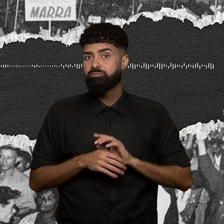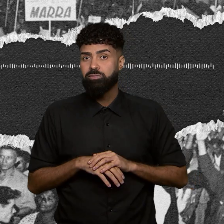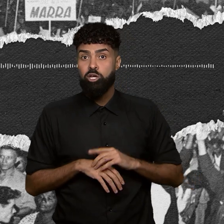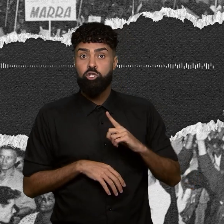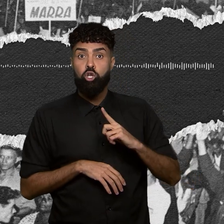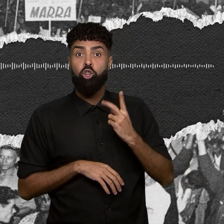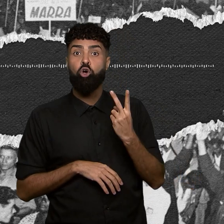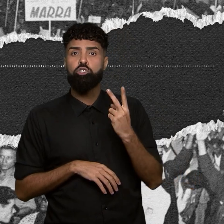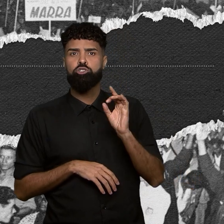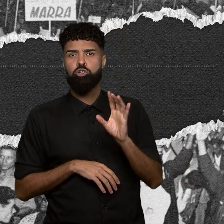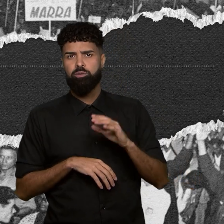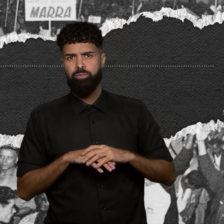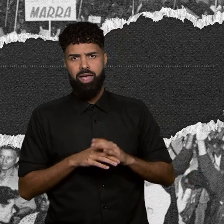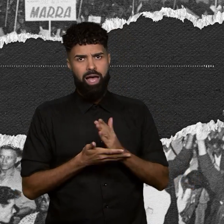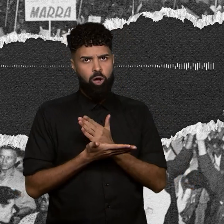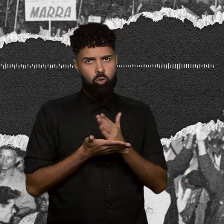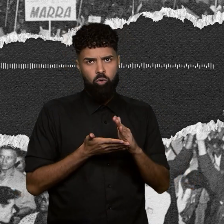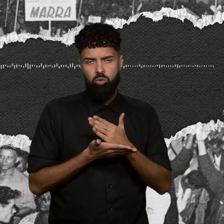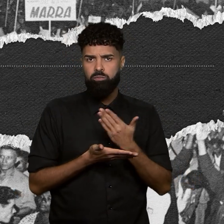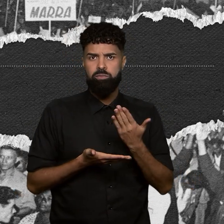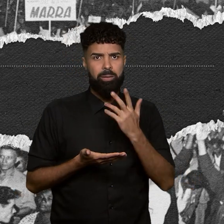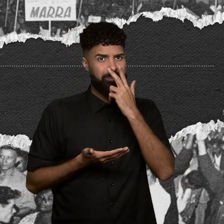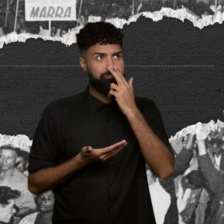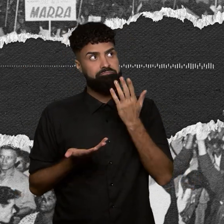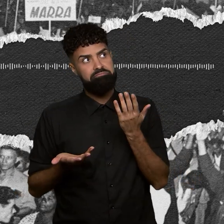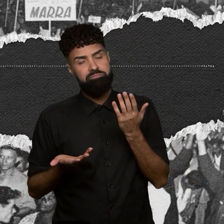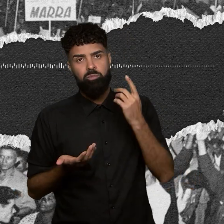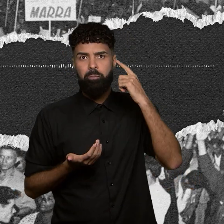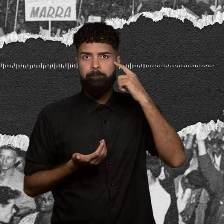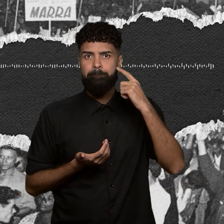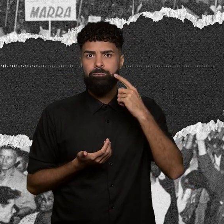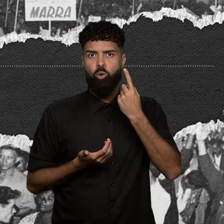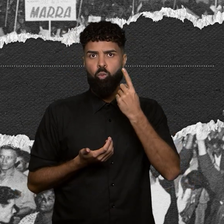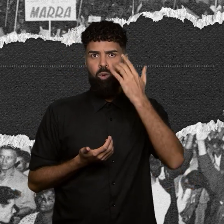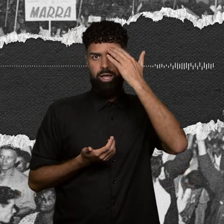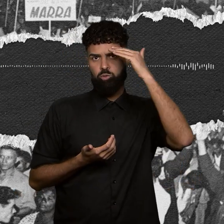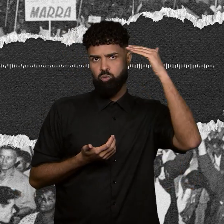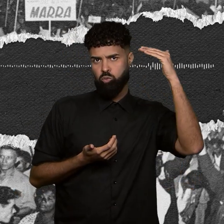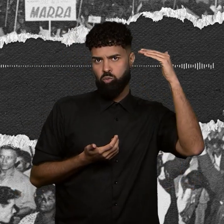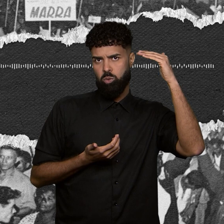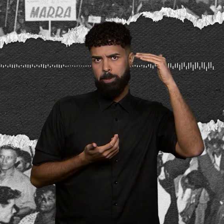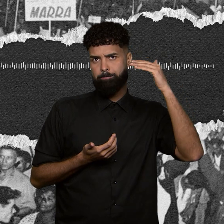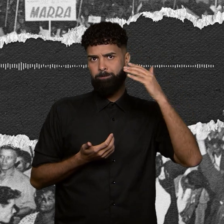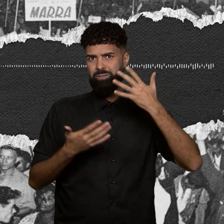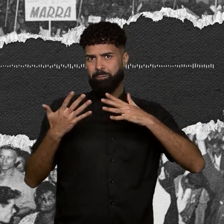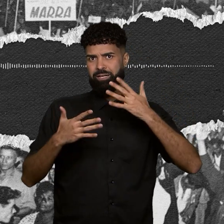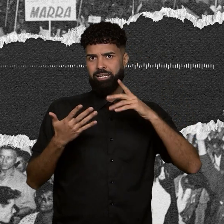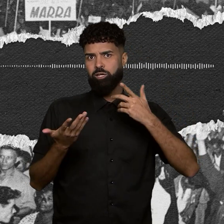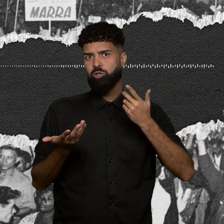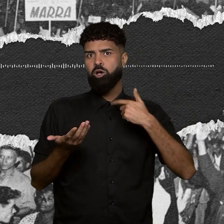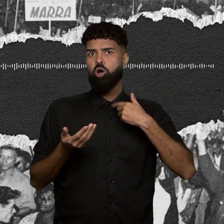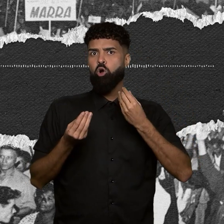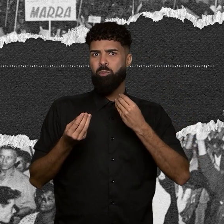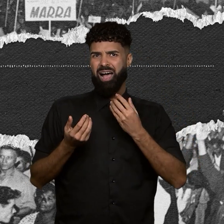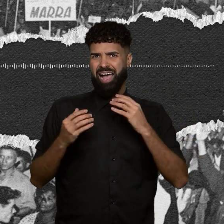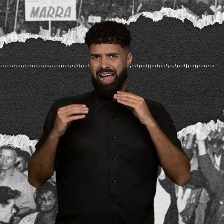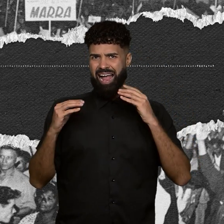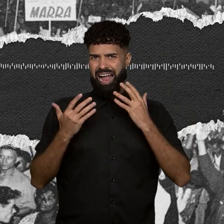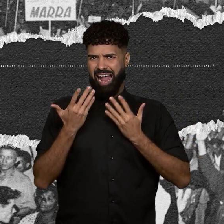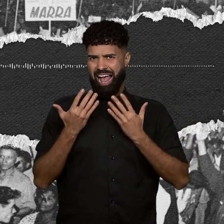Um, acho que nem... Porque assim, um adulto, dependendo da caloria, ele se transforma num toco.